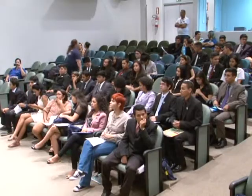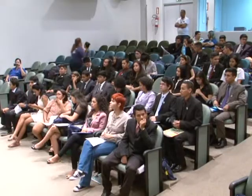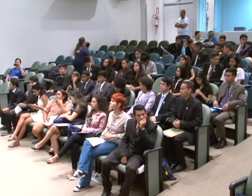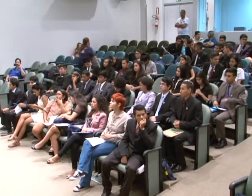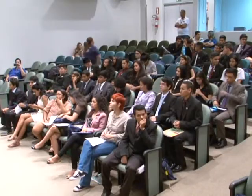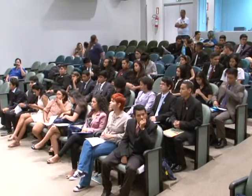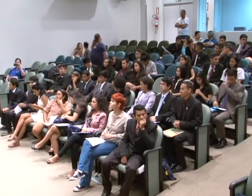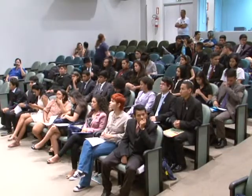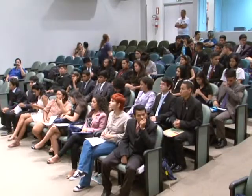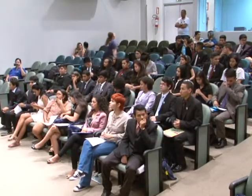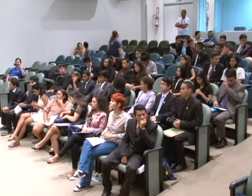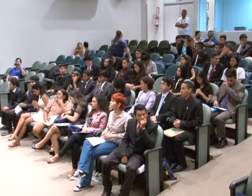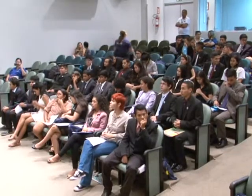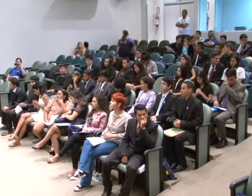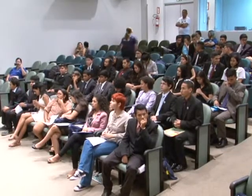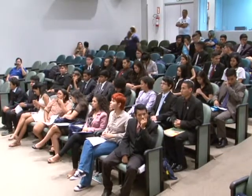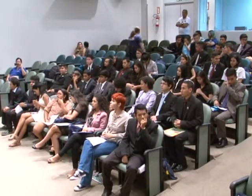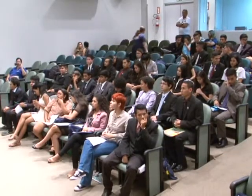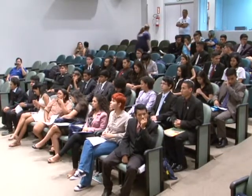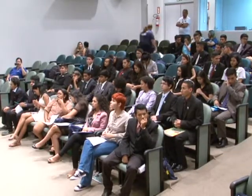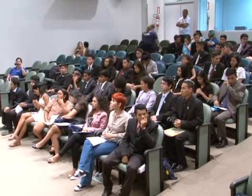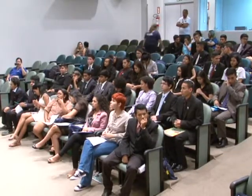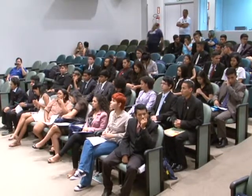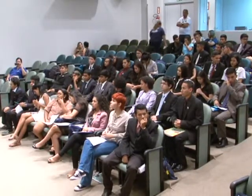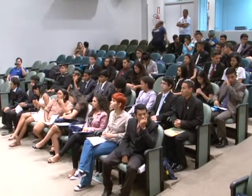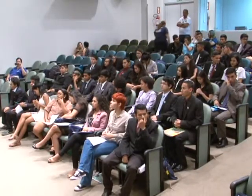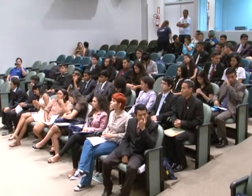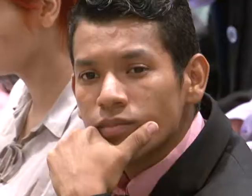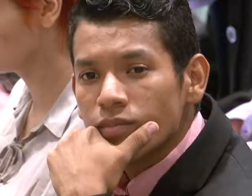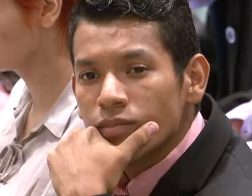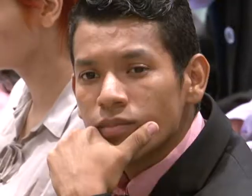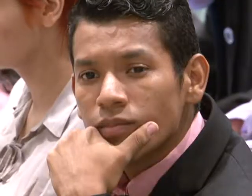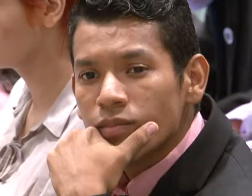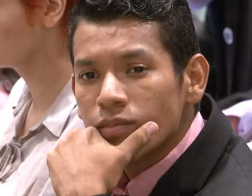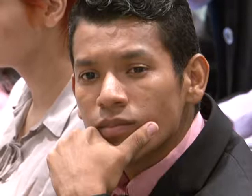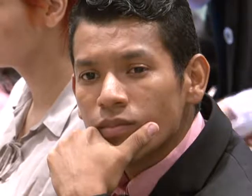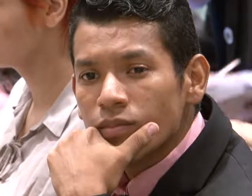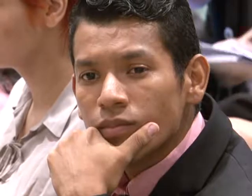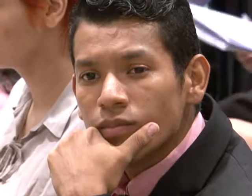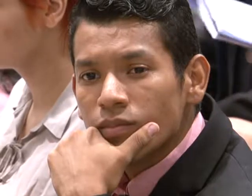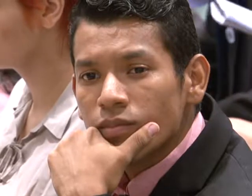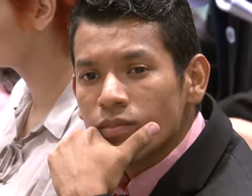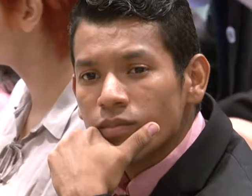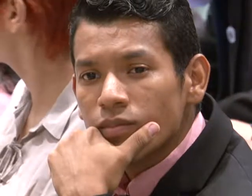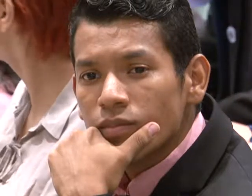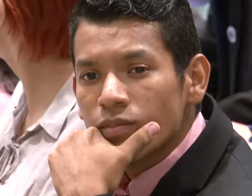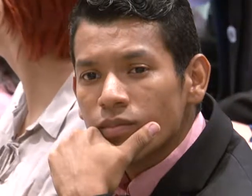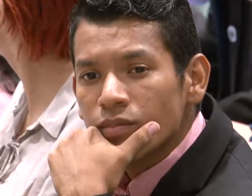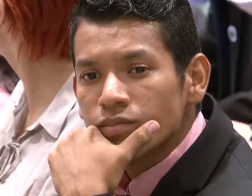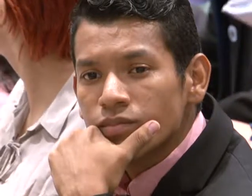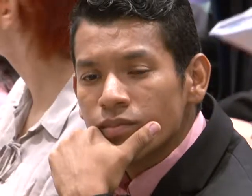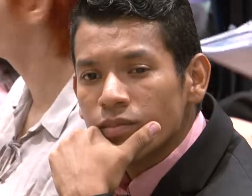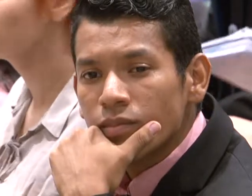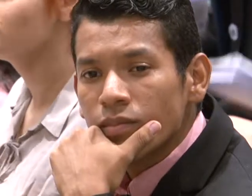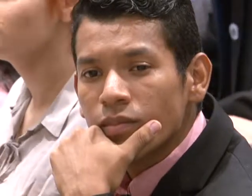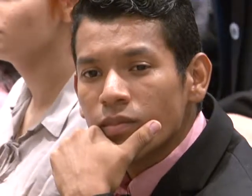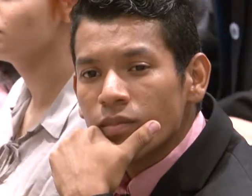único na 11ª Legislatura do Parlamento Jovem. Ele foi escolhido pelos colegas para representar a escola no